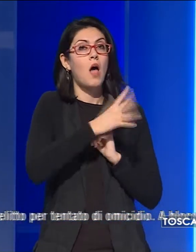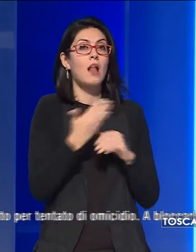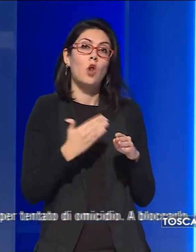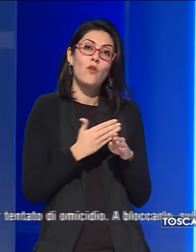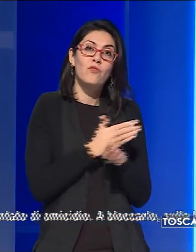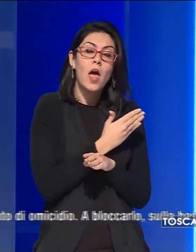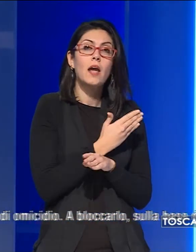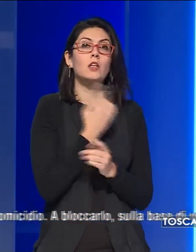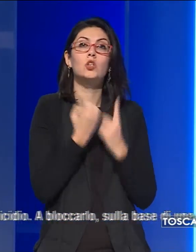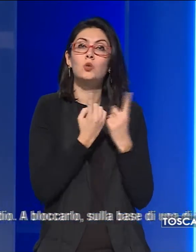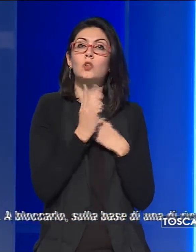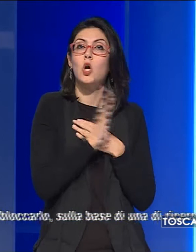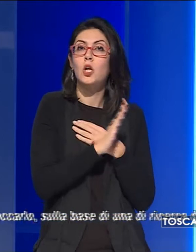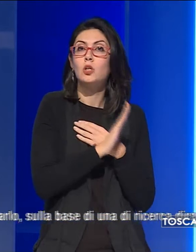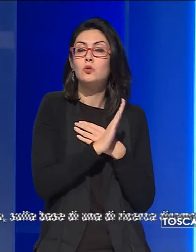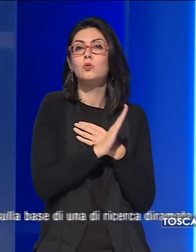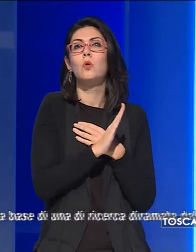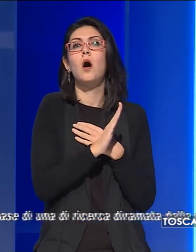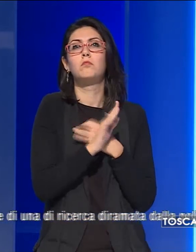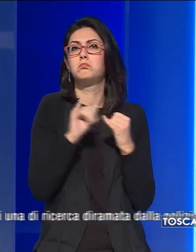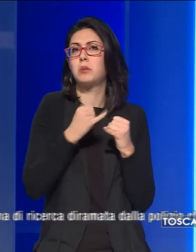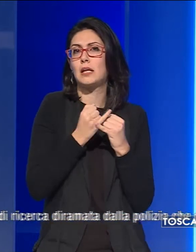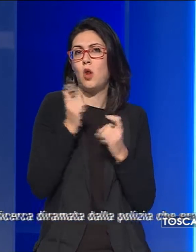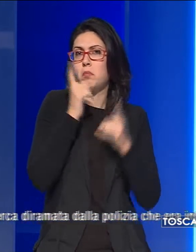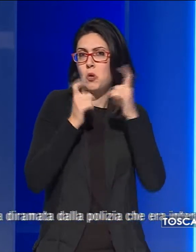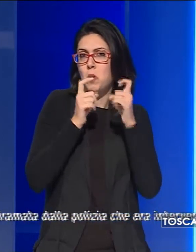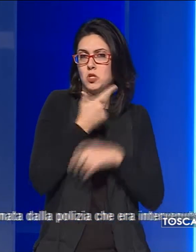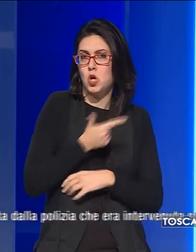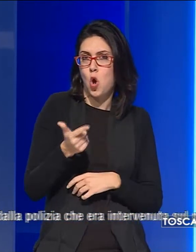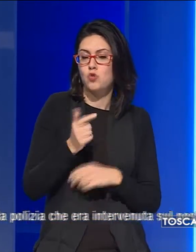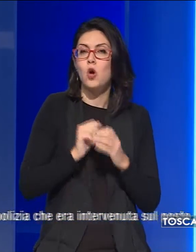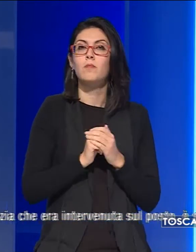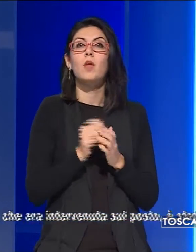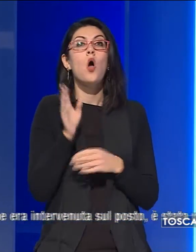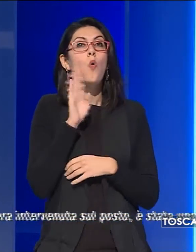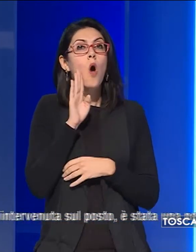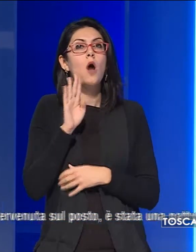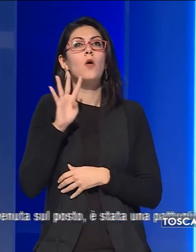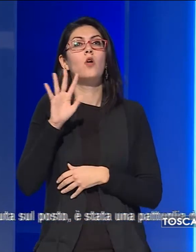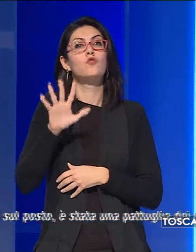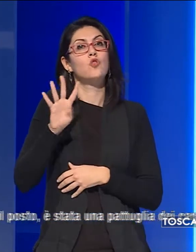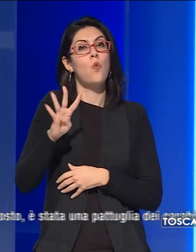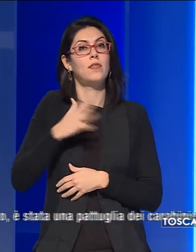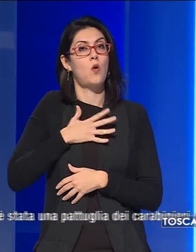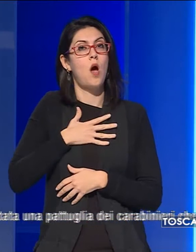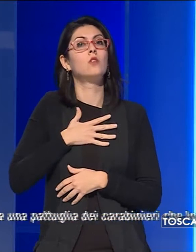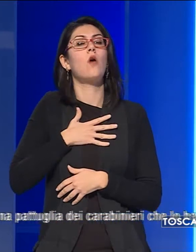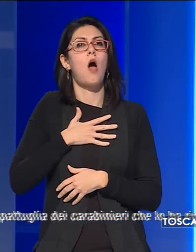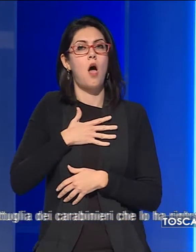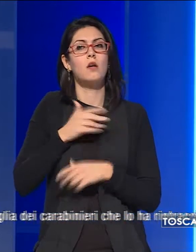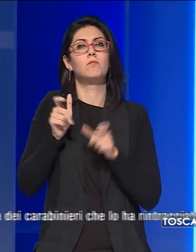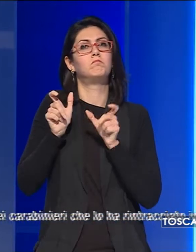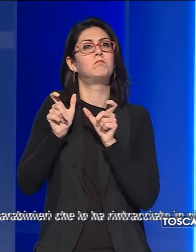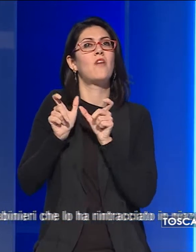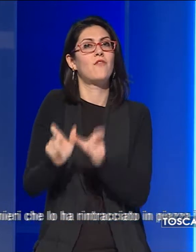invece non destano particolare preoccupazione. L'uomo, 54 anni, è stato sottoposto